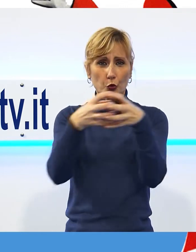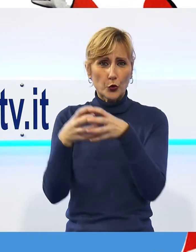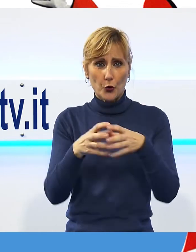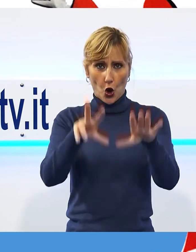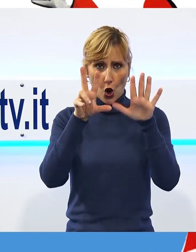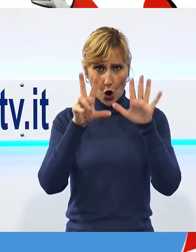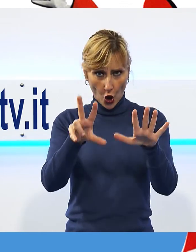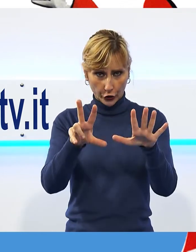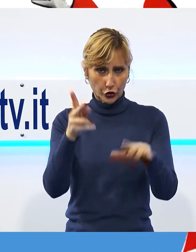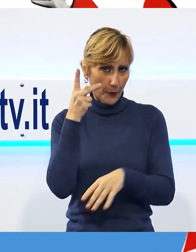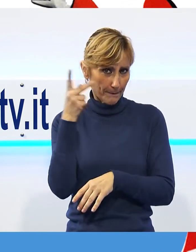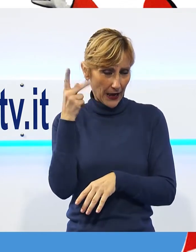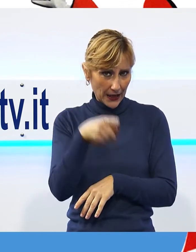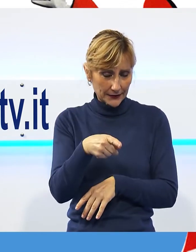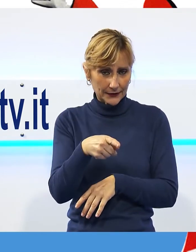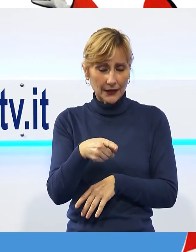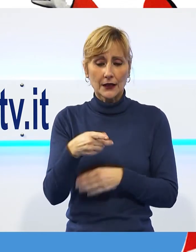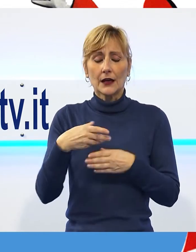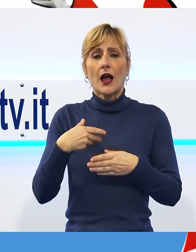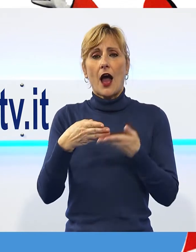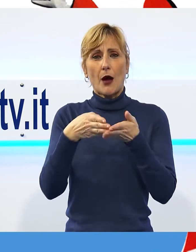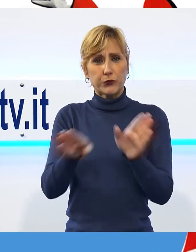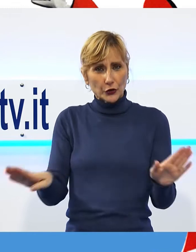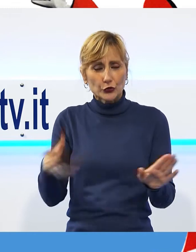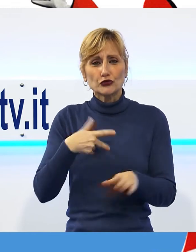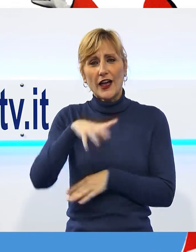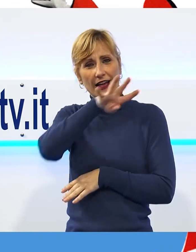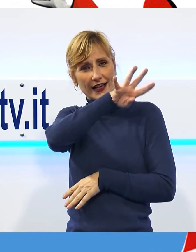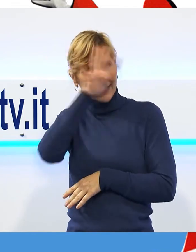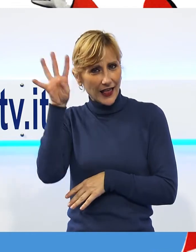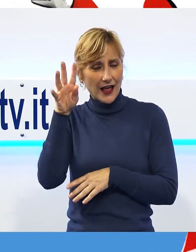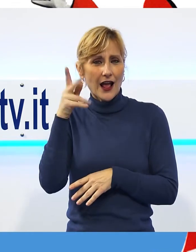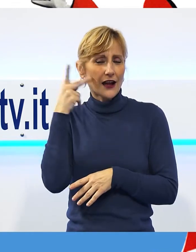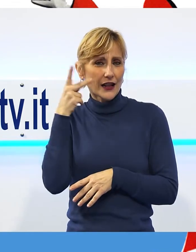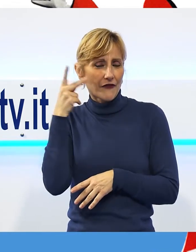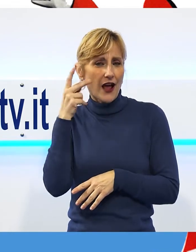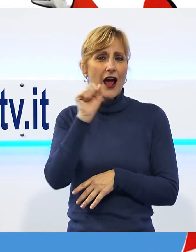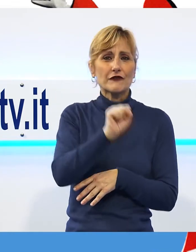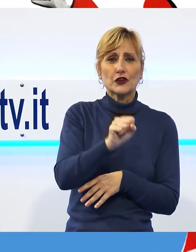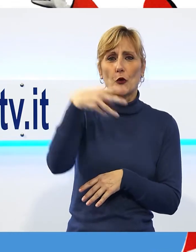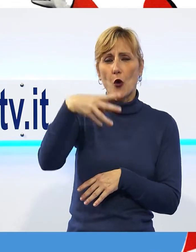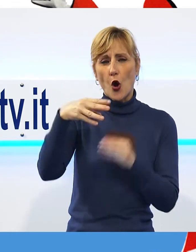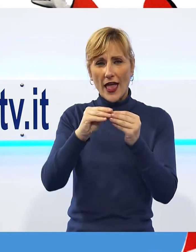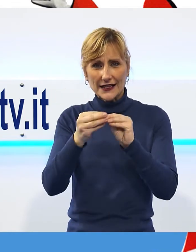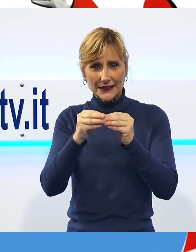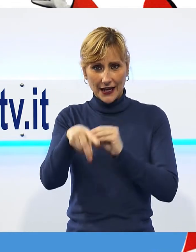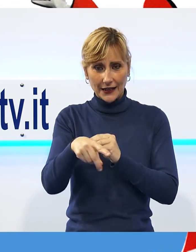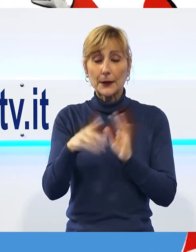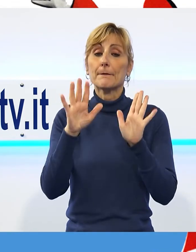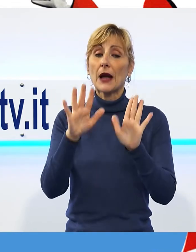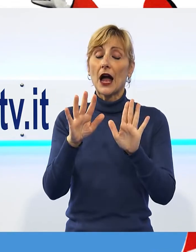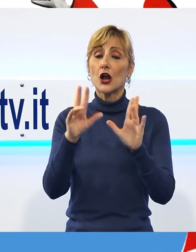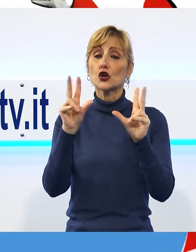il corteggio R Carnevale, realizzato da Alfredo Morescalchi. La vera novità la porta però